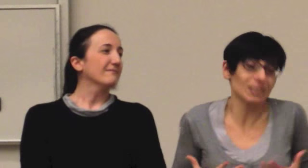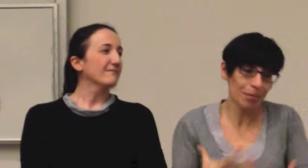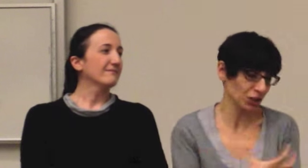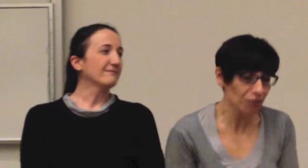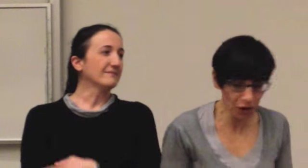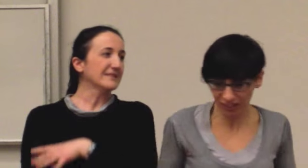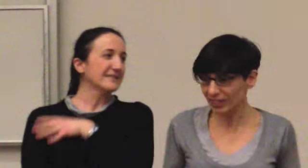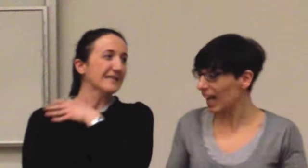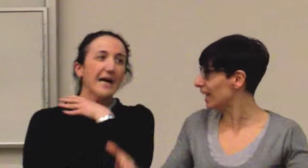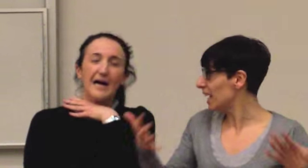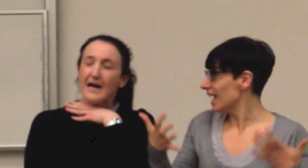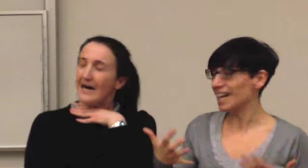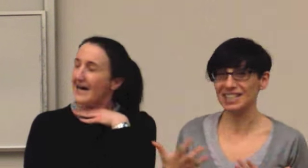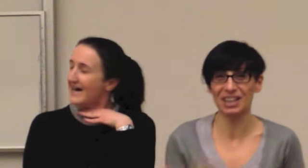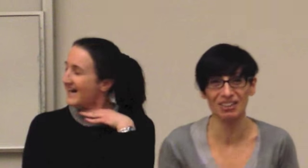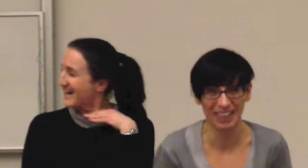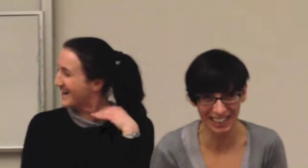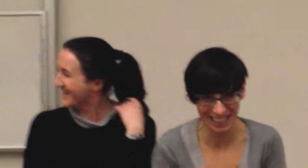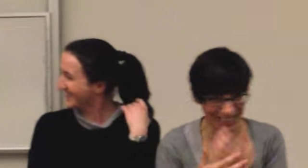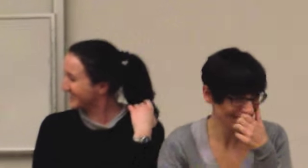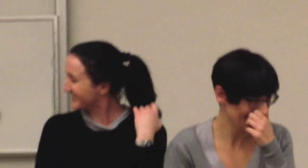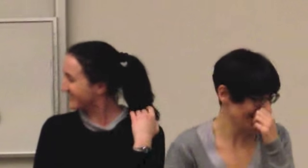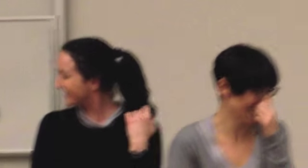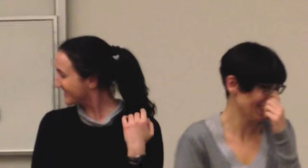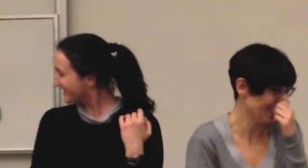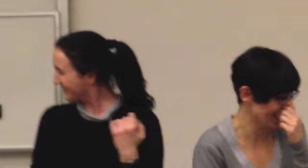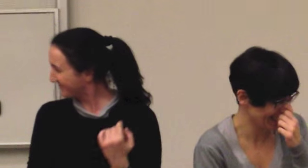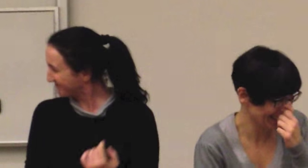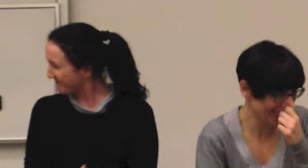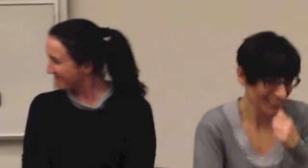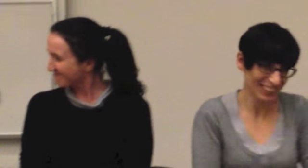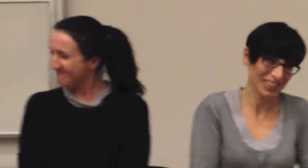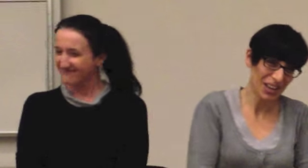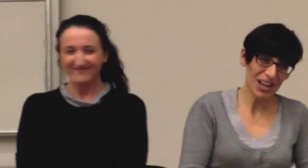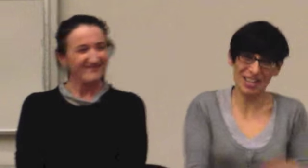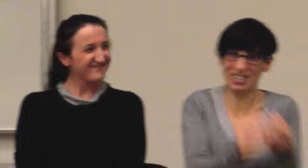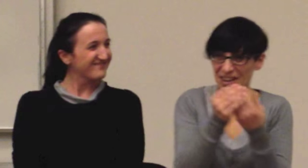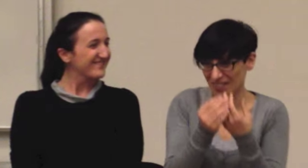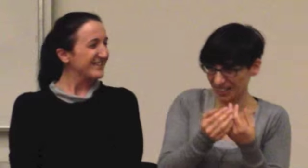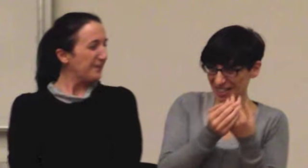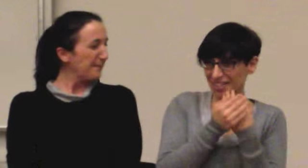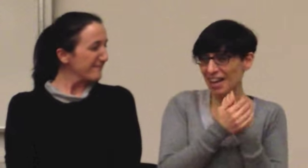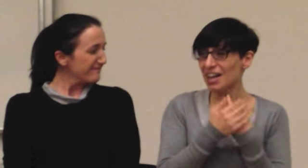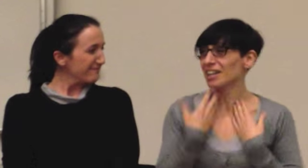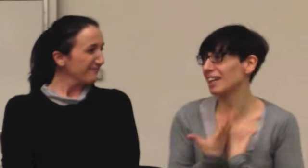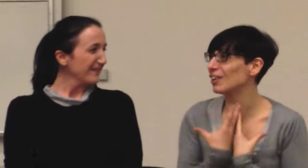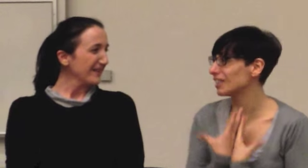nostra immagine, forte e vitale. insieme a te, il calore